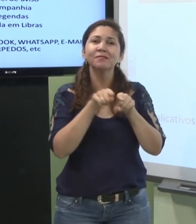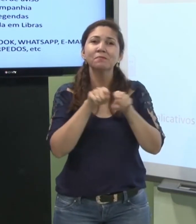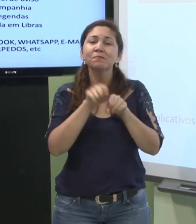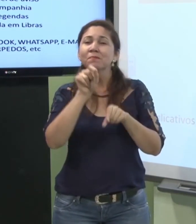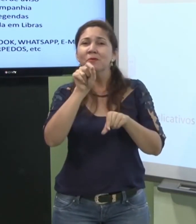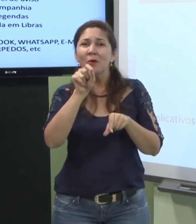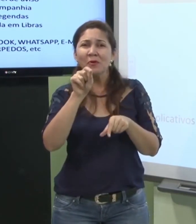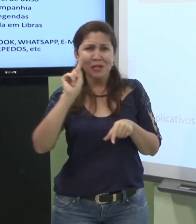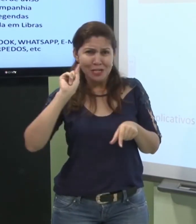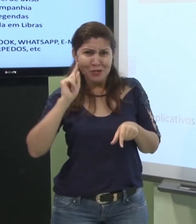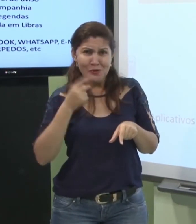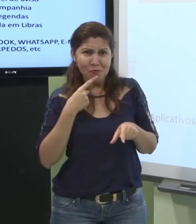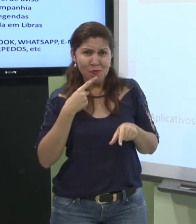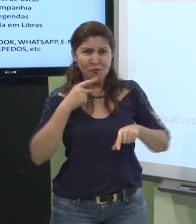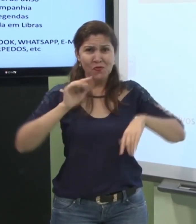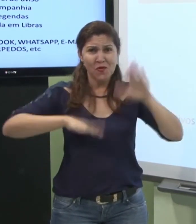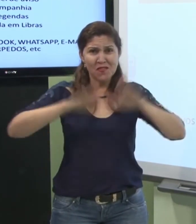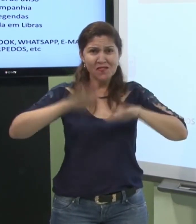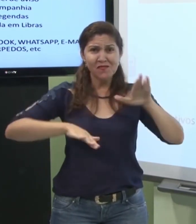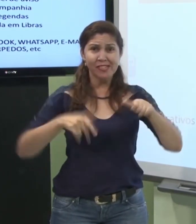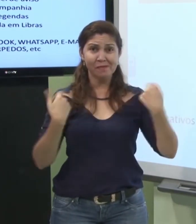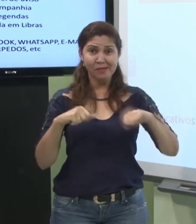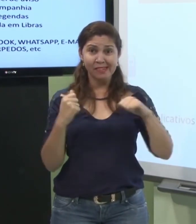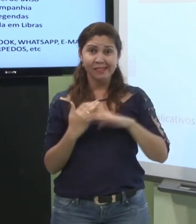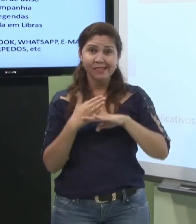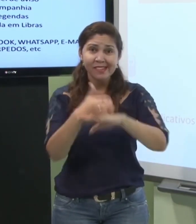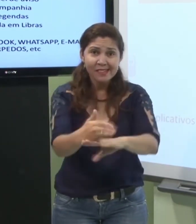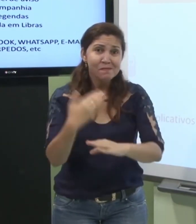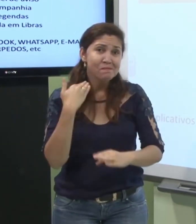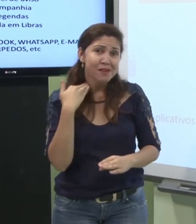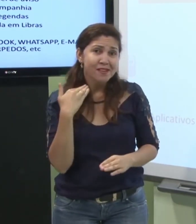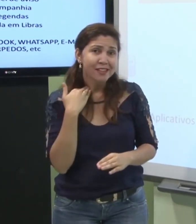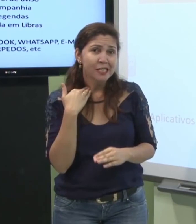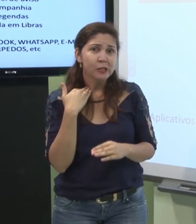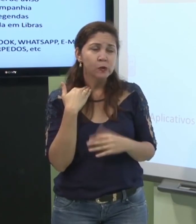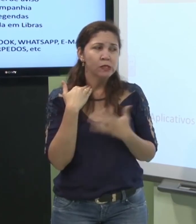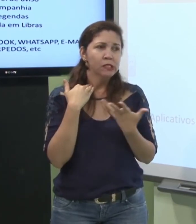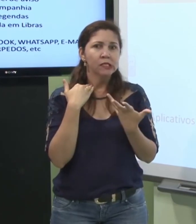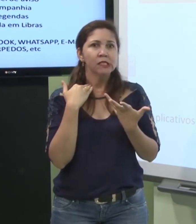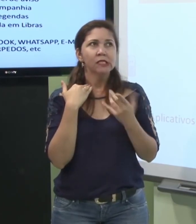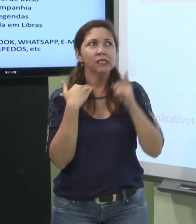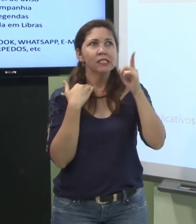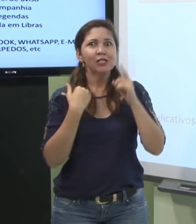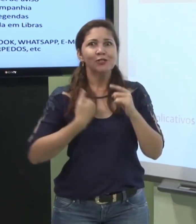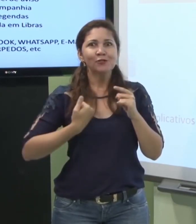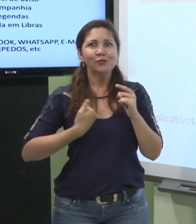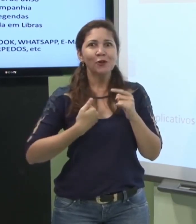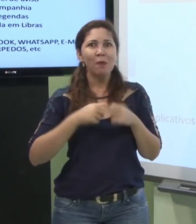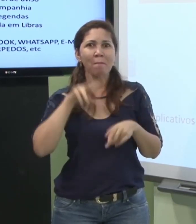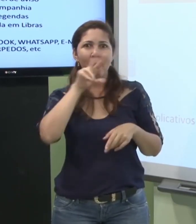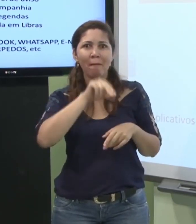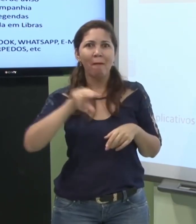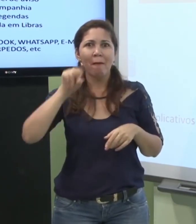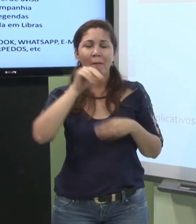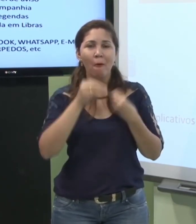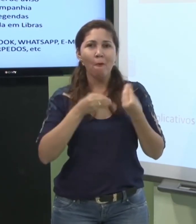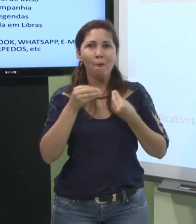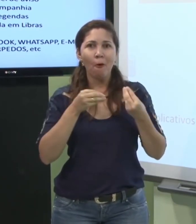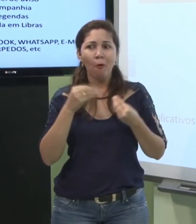Por exemplo, se o surdo precisava ir no banco. Como que ele ia fazer, se ele era surdo, para falar? Então, ele tinha que